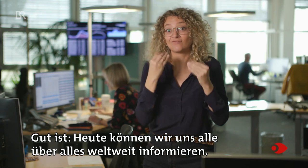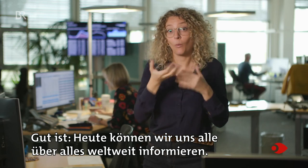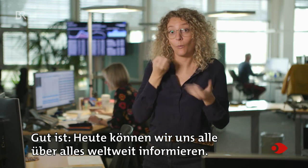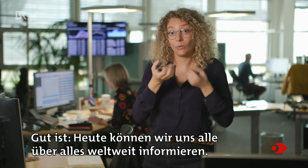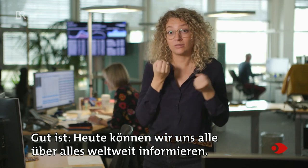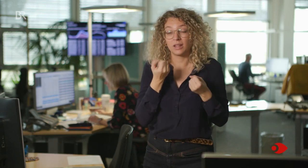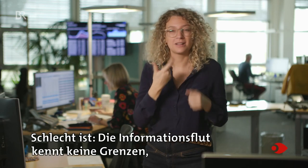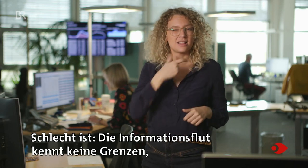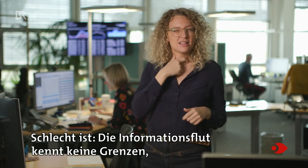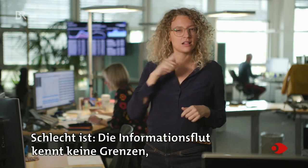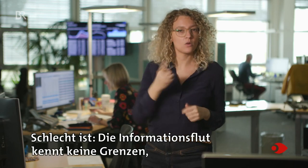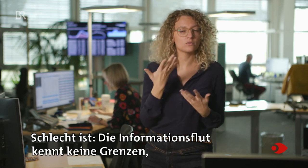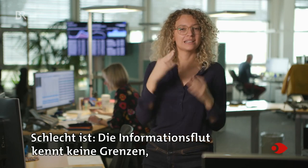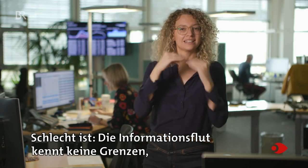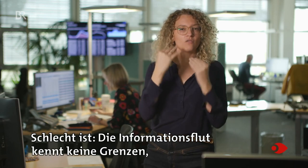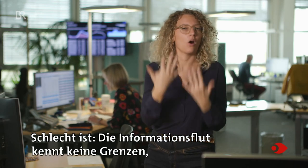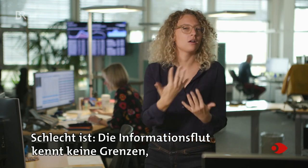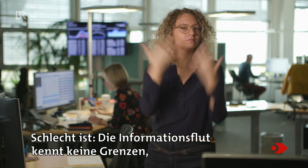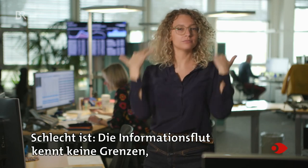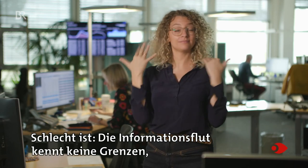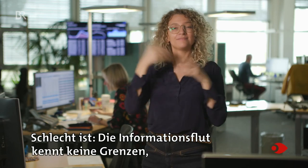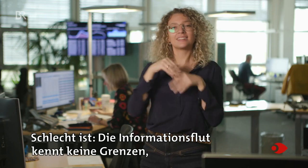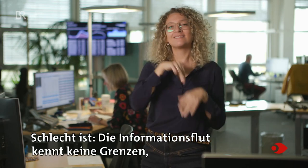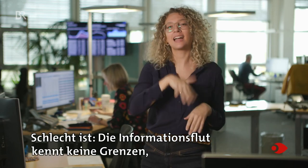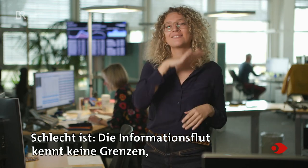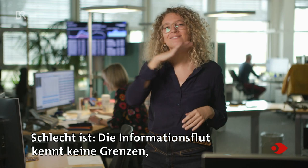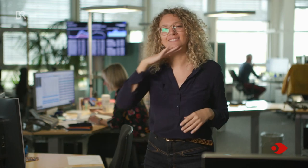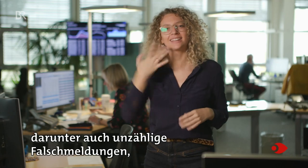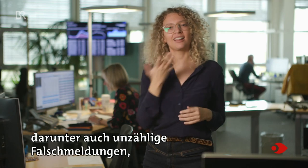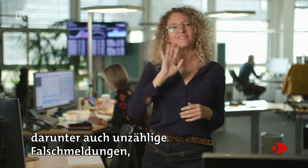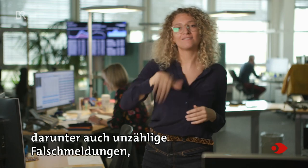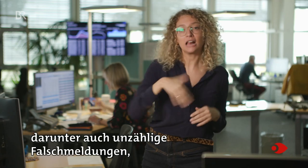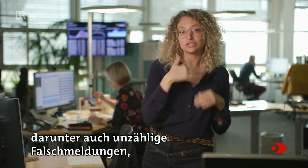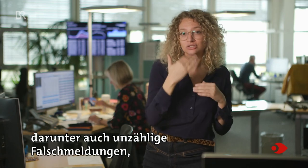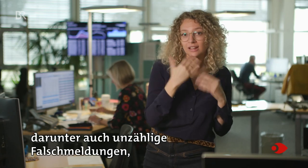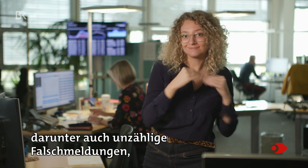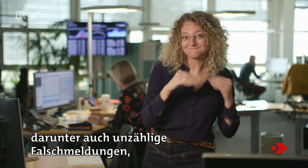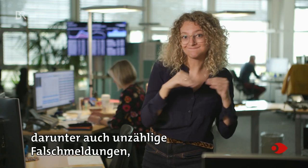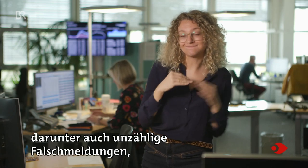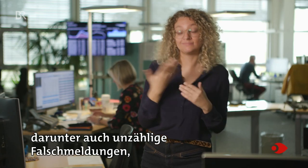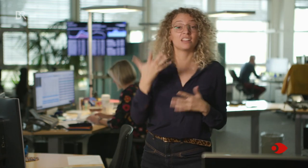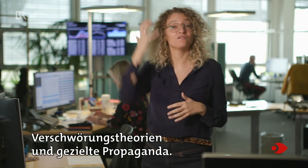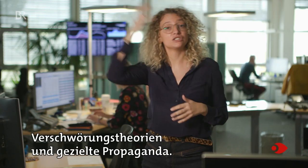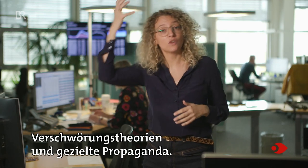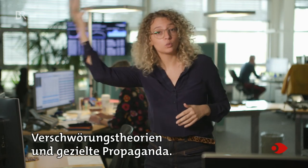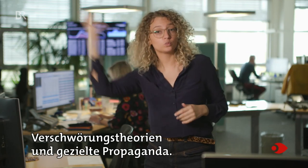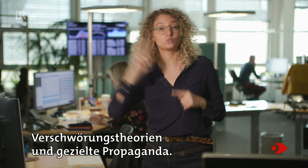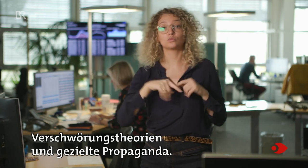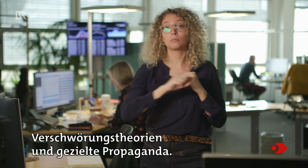informieren. Schlecht ist, die Informationsflut kennt keine Grenzen. Darunter auch unzählige Falschmeldungen, Verschwörungstheorien